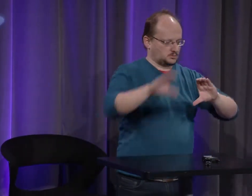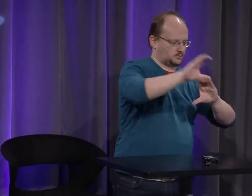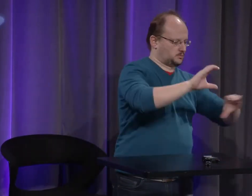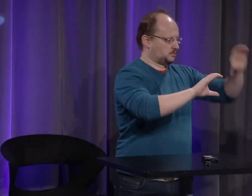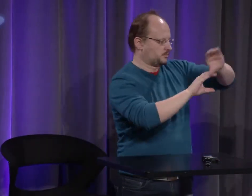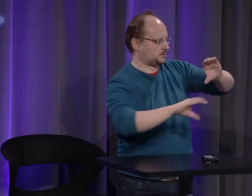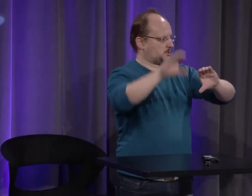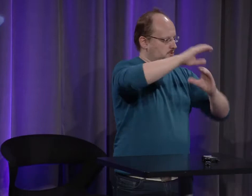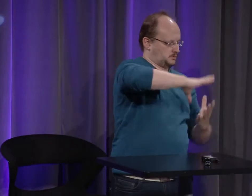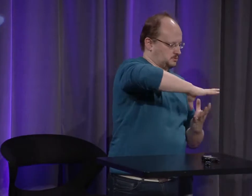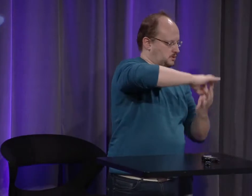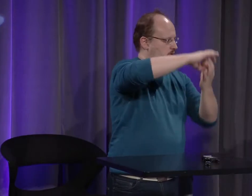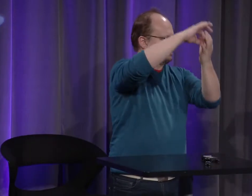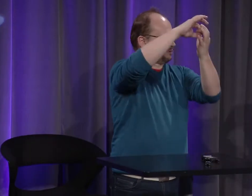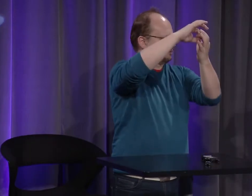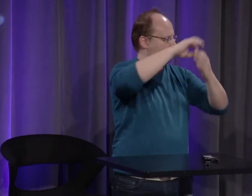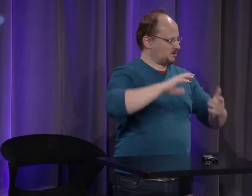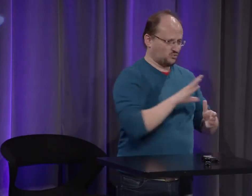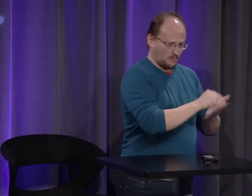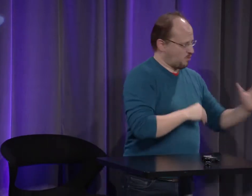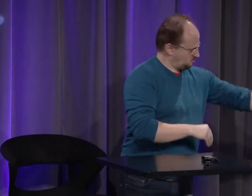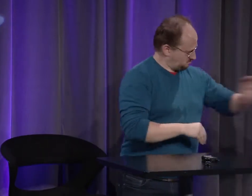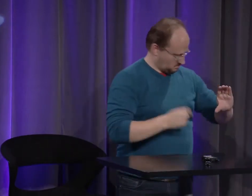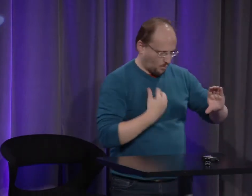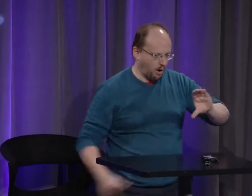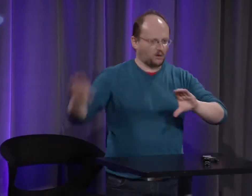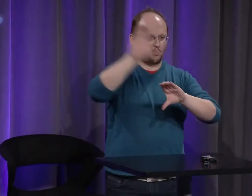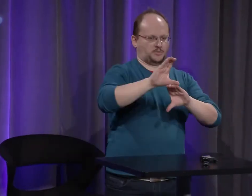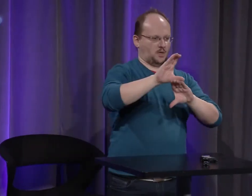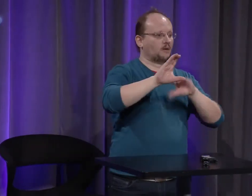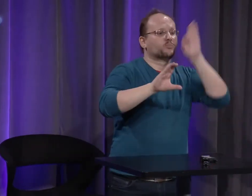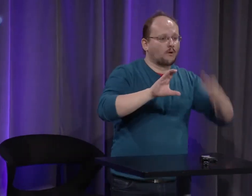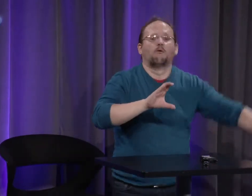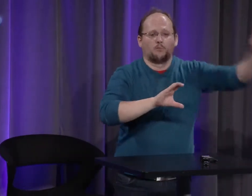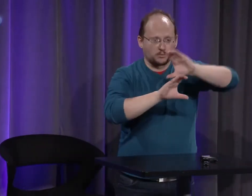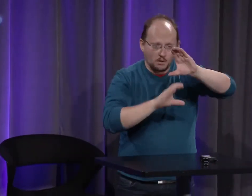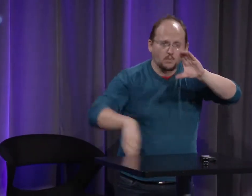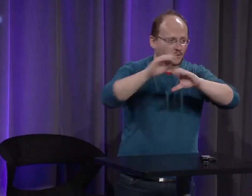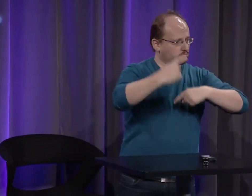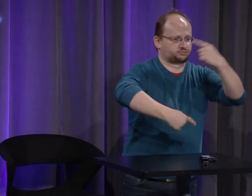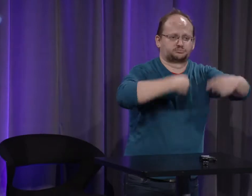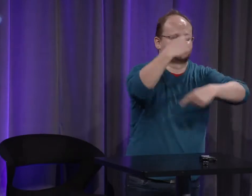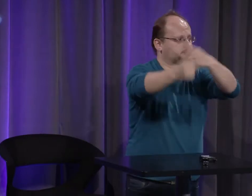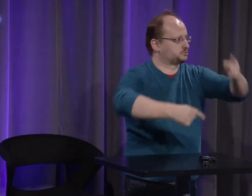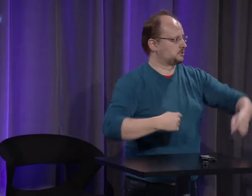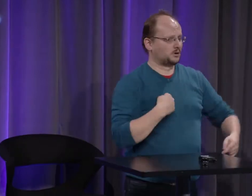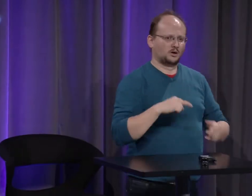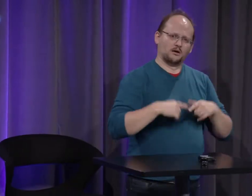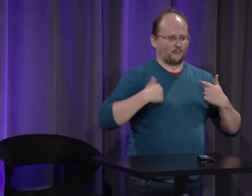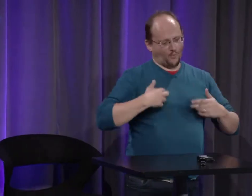les recherches se complémentent les recherches sont liées moi je rajoute une couche peut-être qu'il y aura d'autres recherches par la suite qui